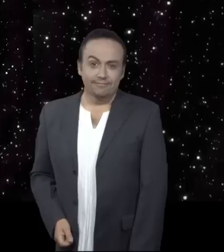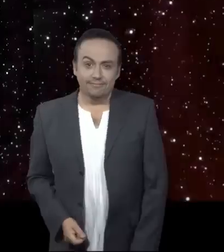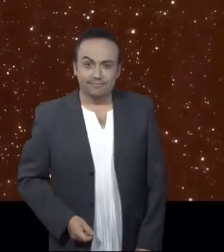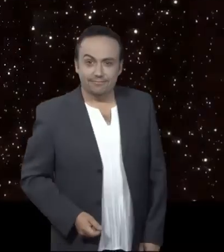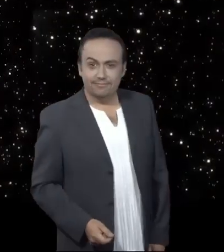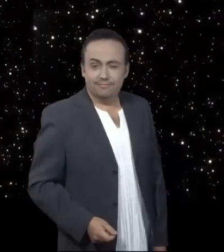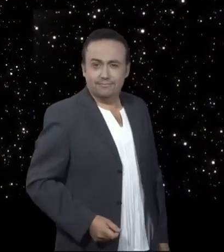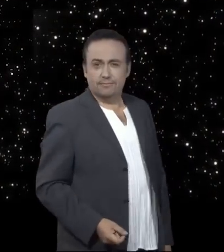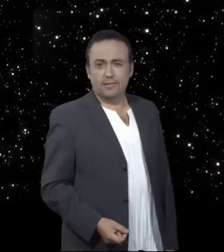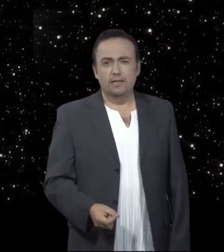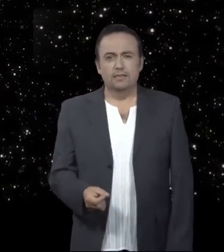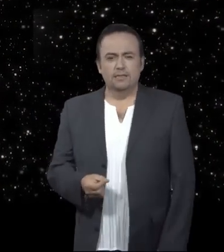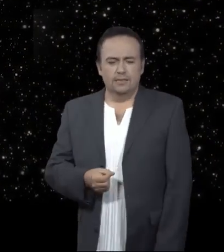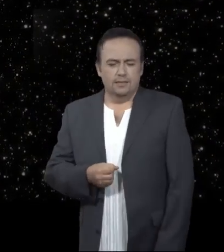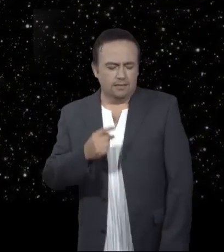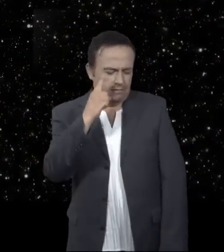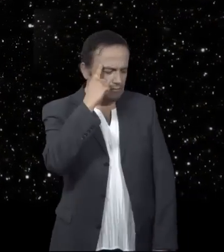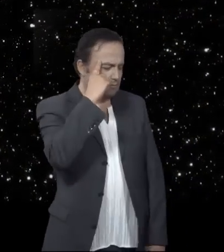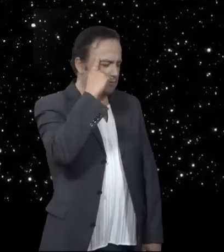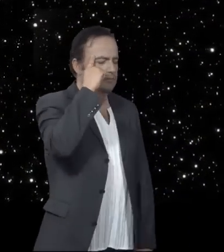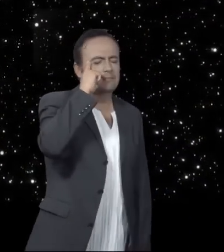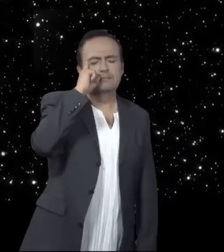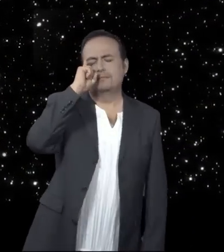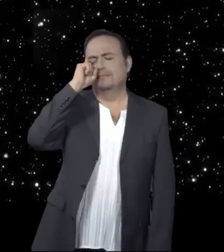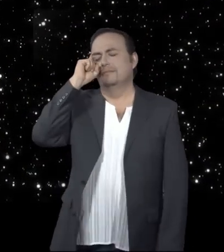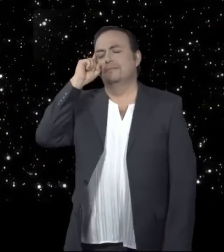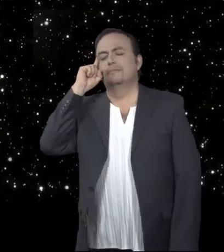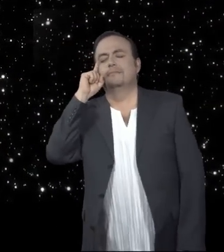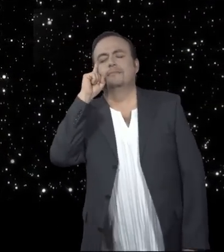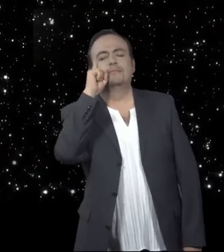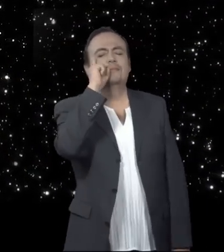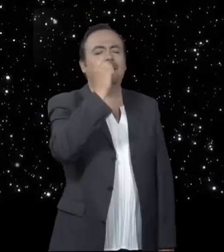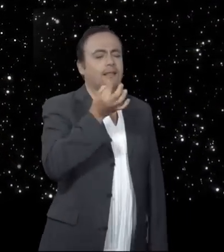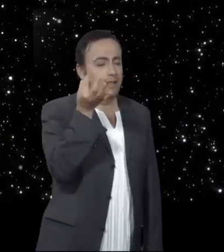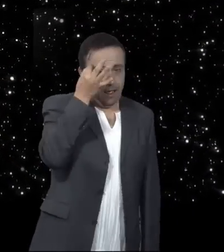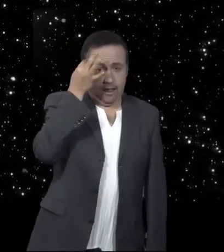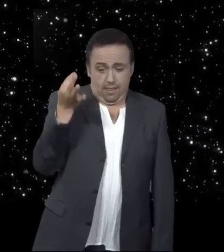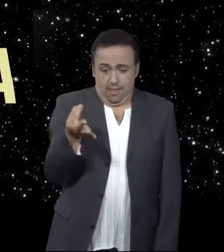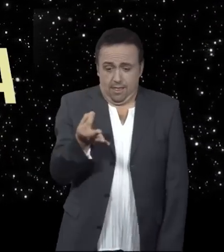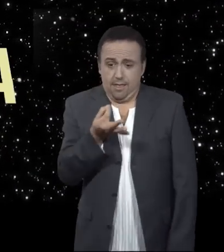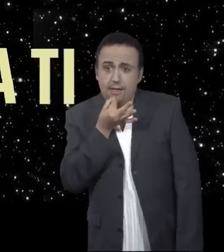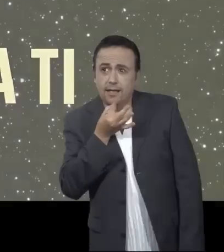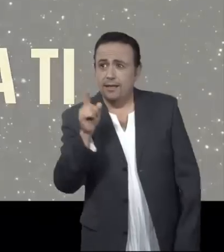Siento una voz dentro de mí que me dice, ella es para ti